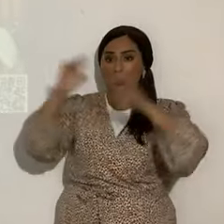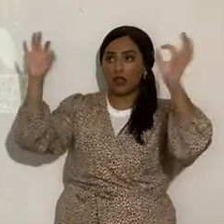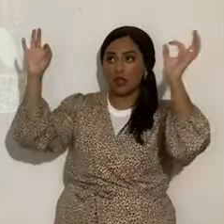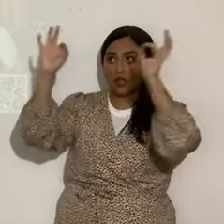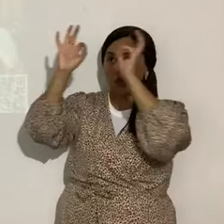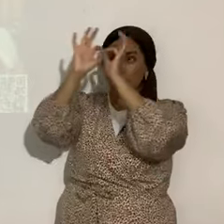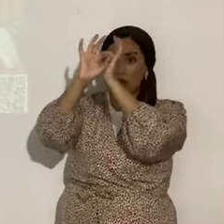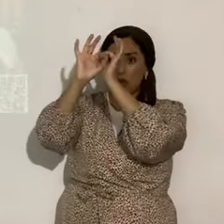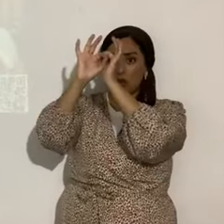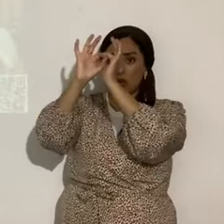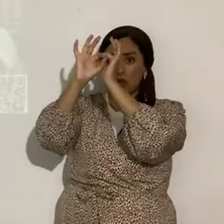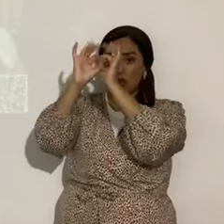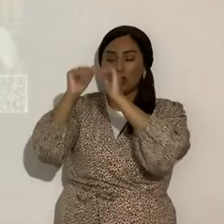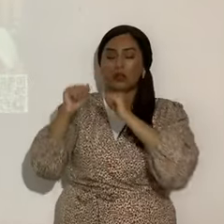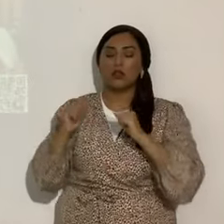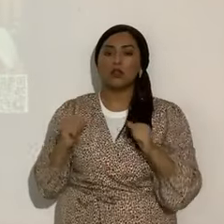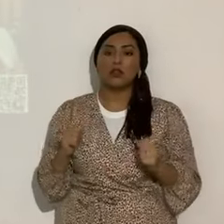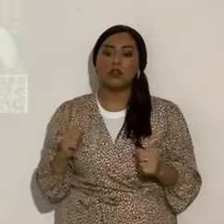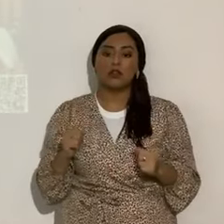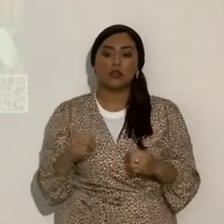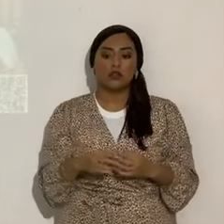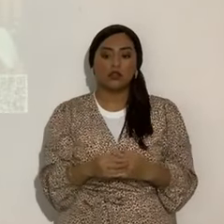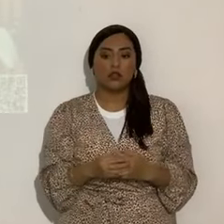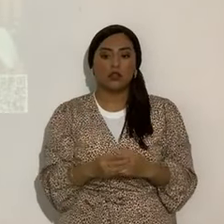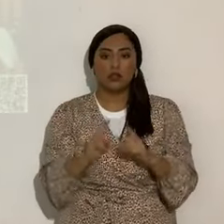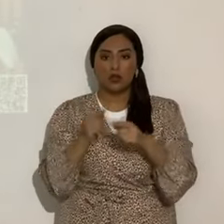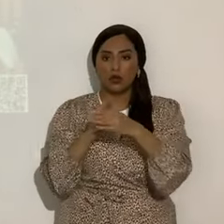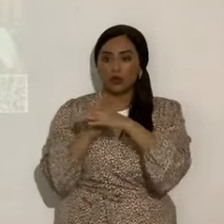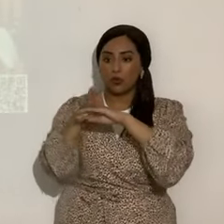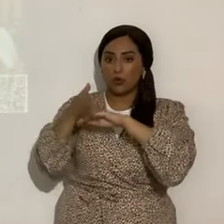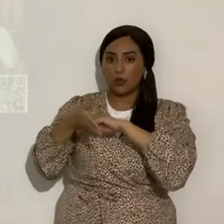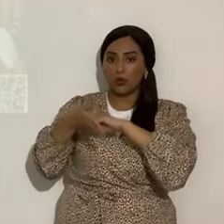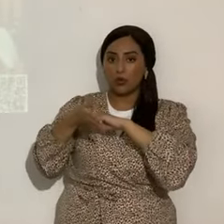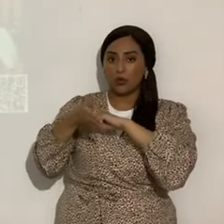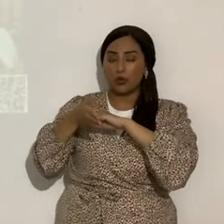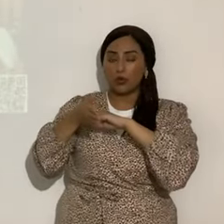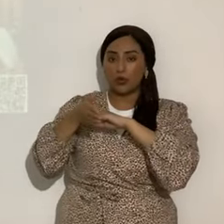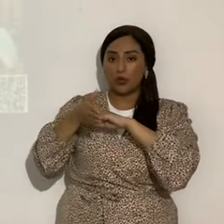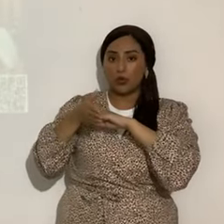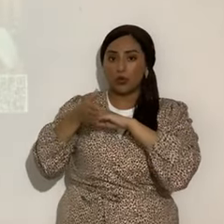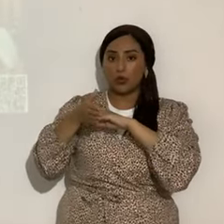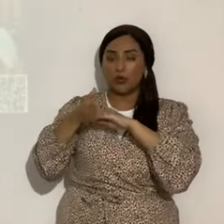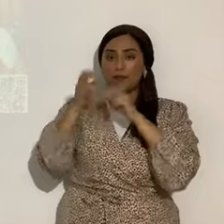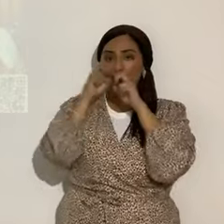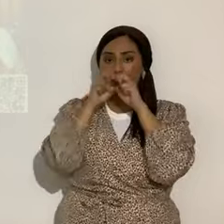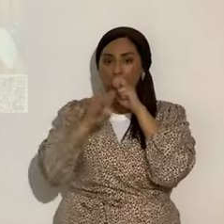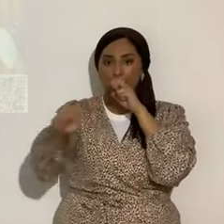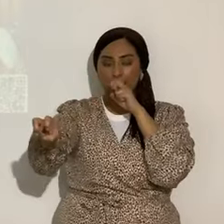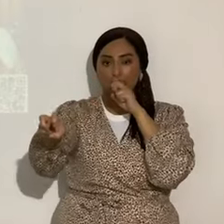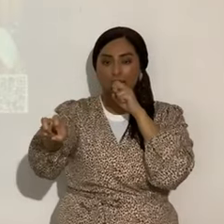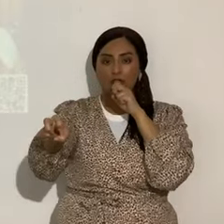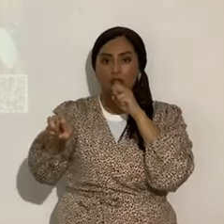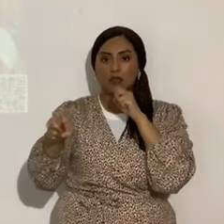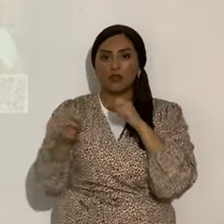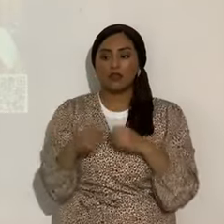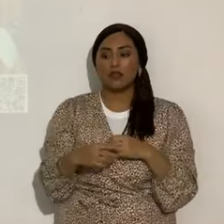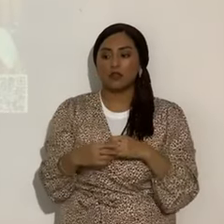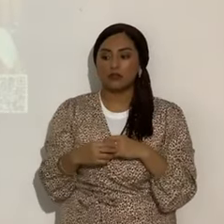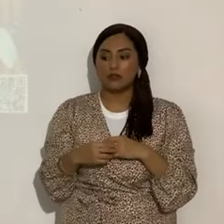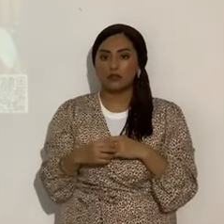perdón, ese cometa, pasa por la constelación Hidra, que es la serpiente, por la constelación de